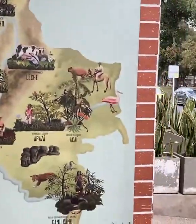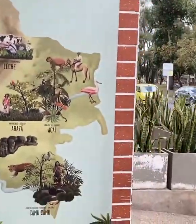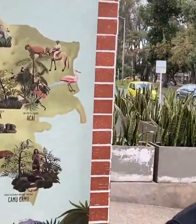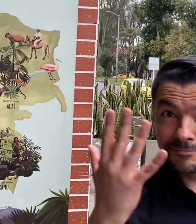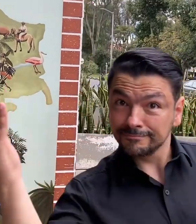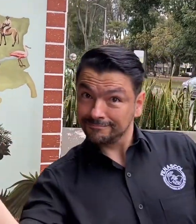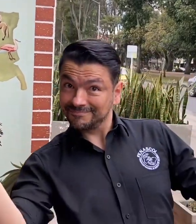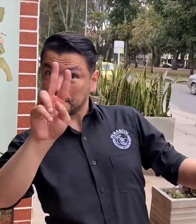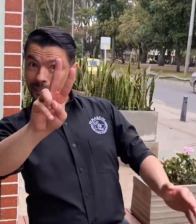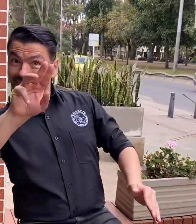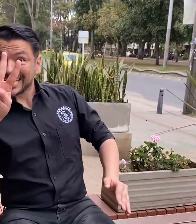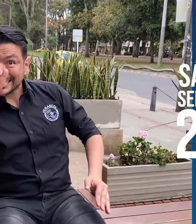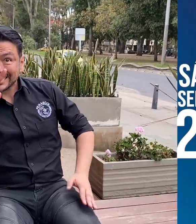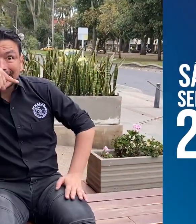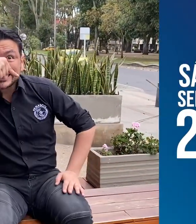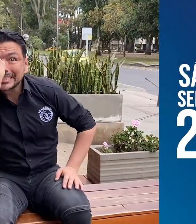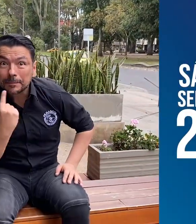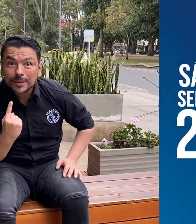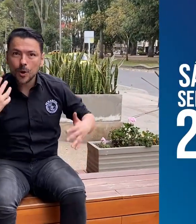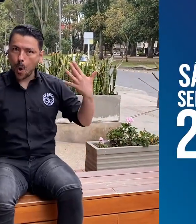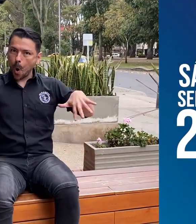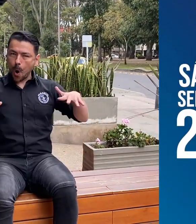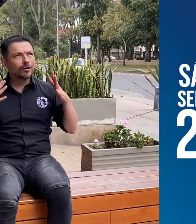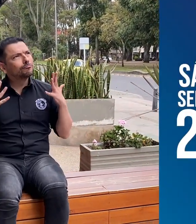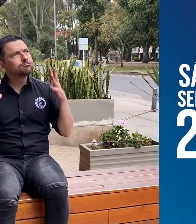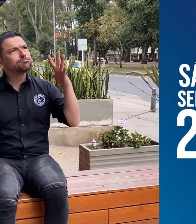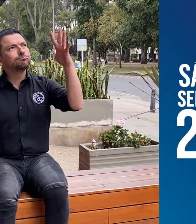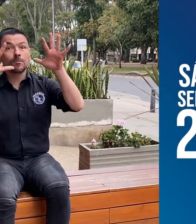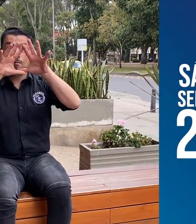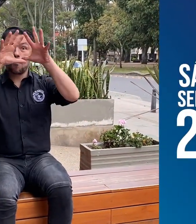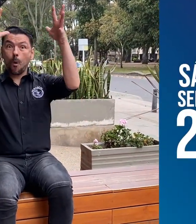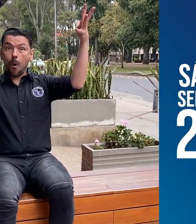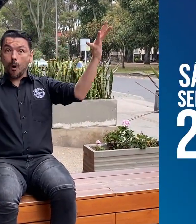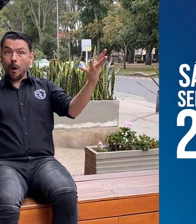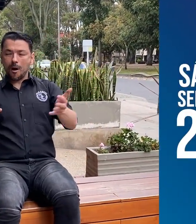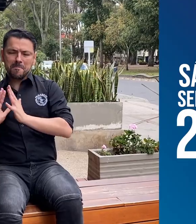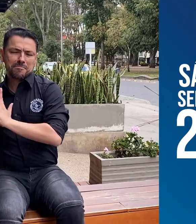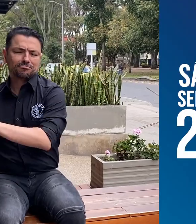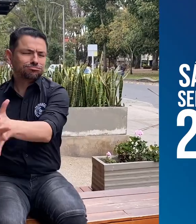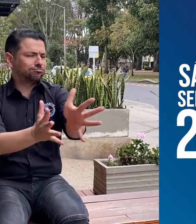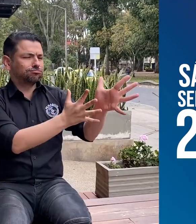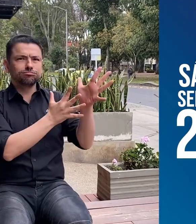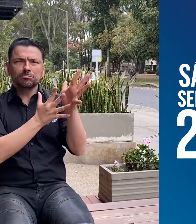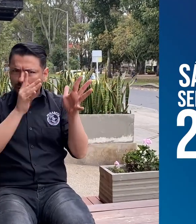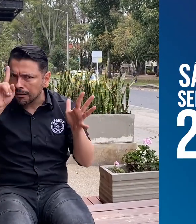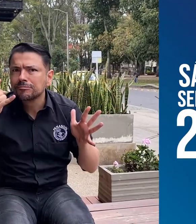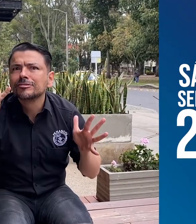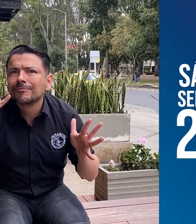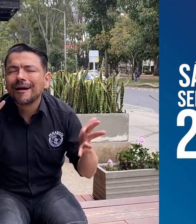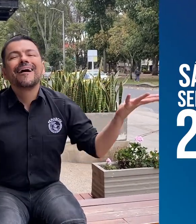El 23 de septiembre, celebramos a nivel mundial las lenguas de señas. Como lo sabemos, la